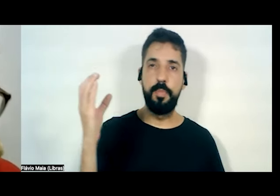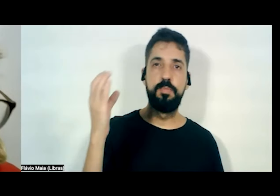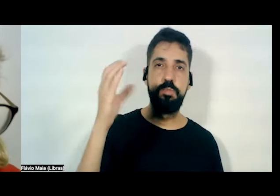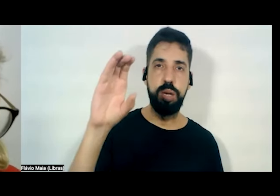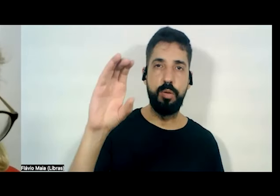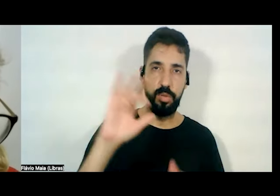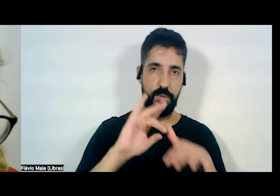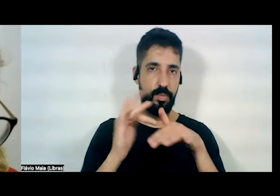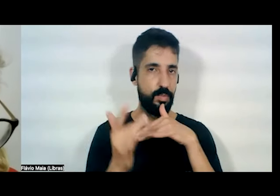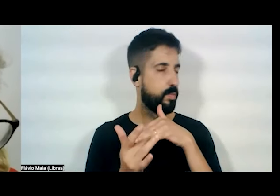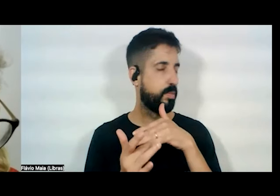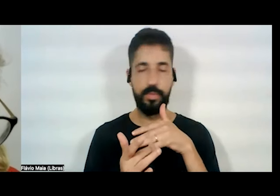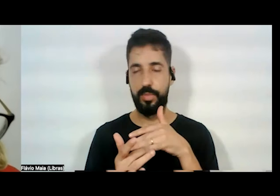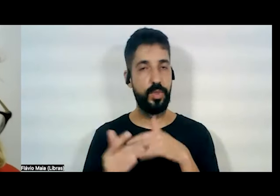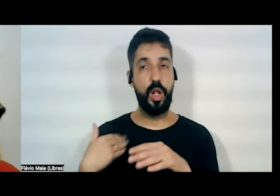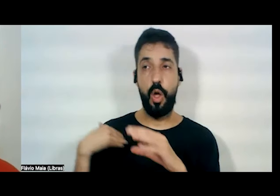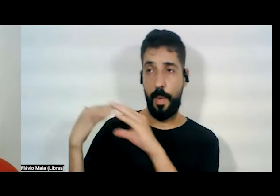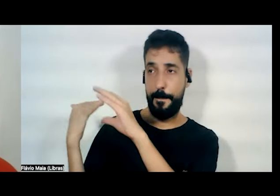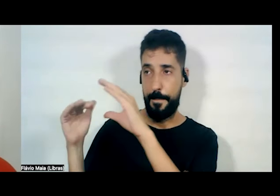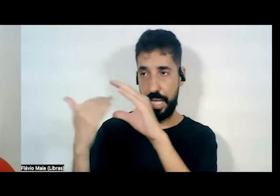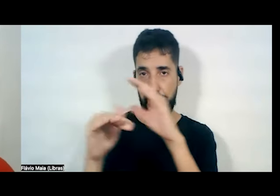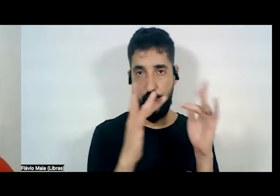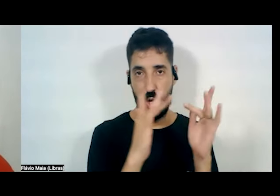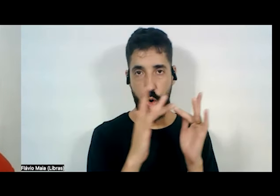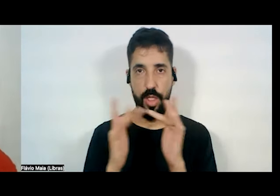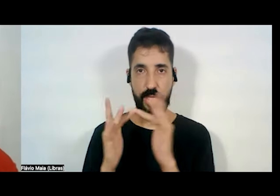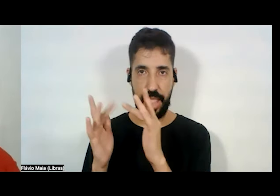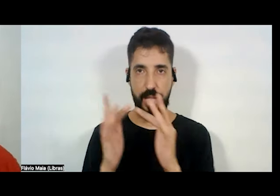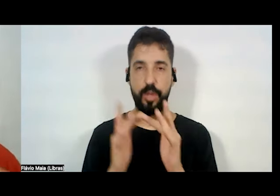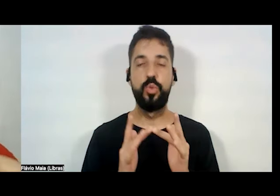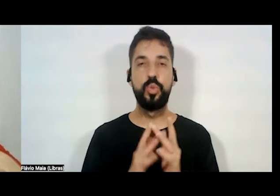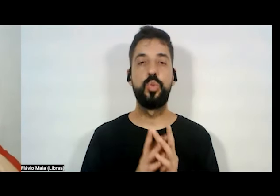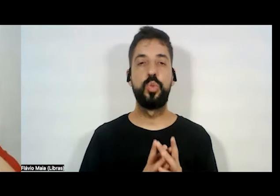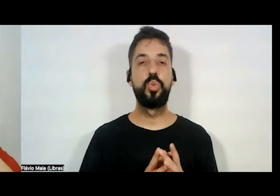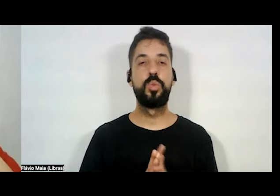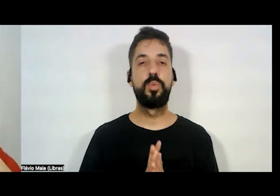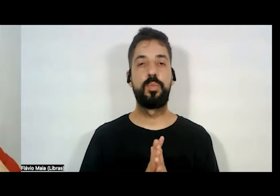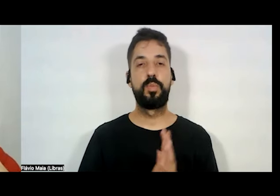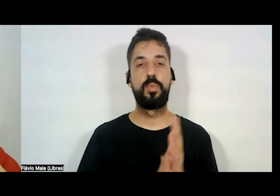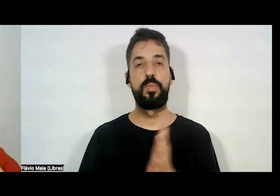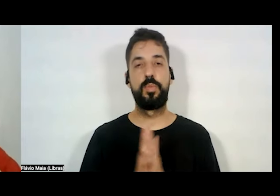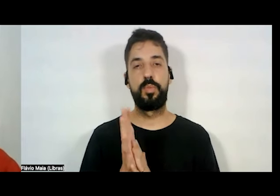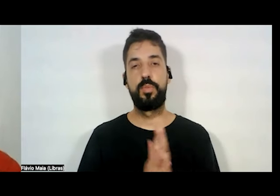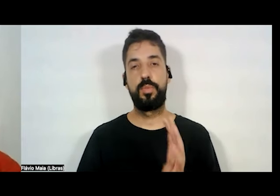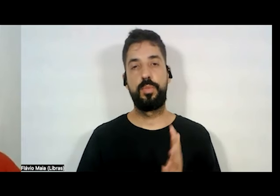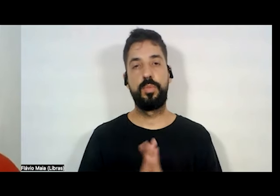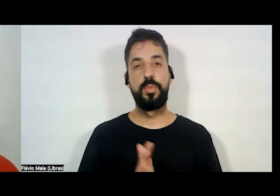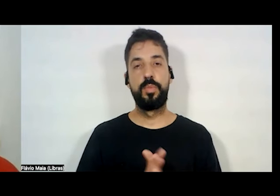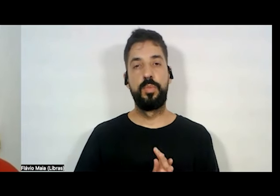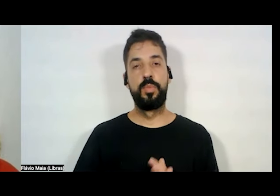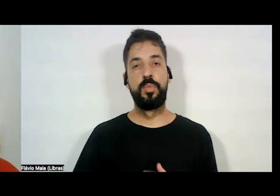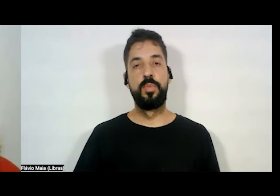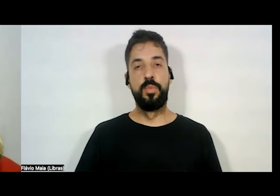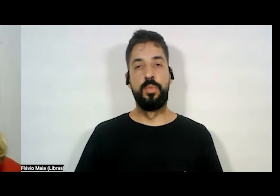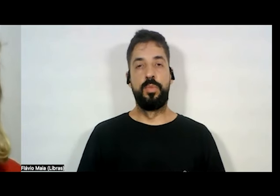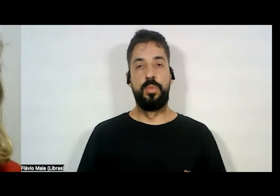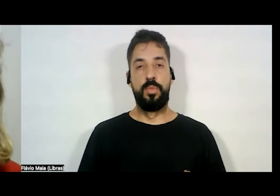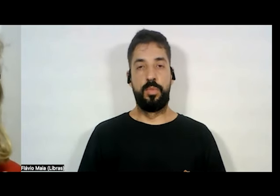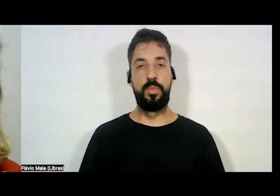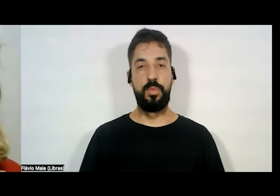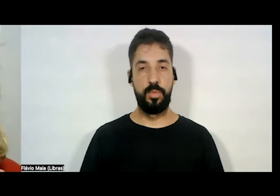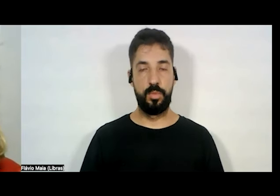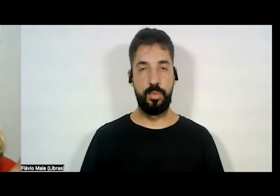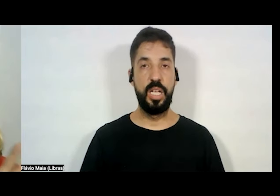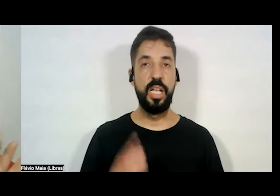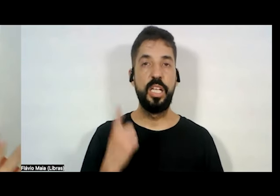eu mandei para os meus contatos de, eu mandei para os meus contatos de individuais